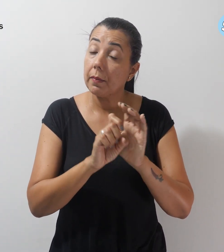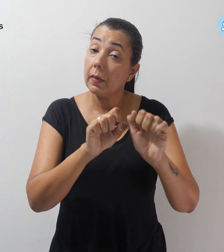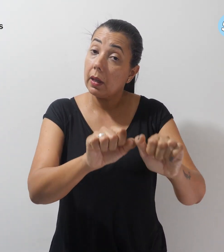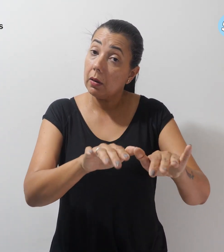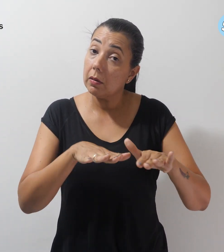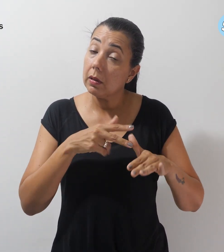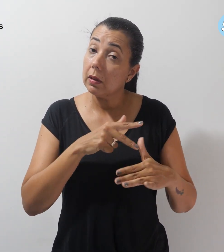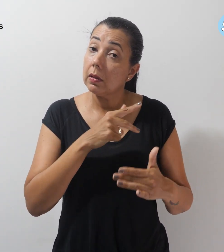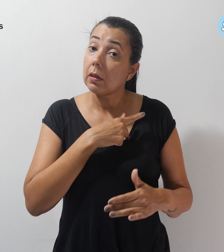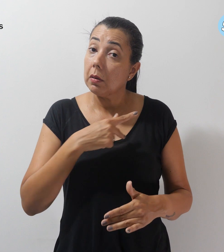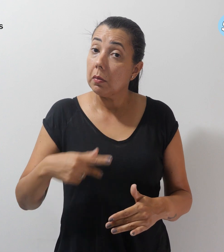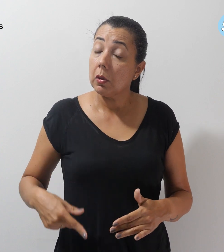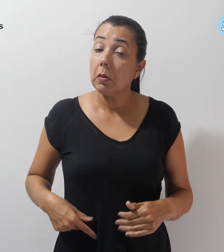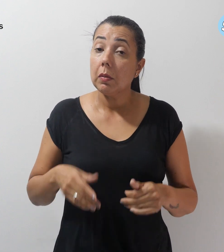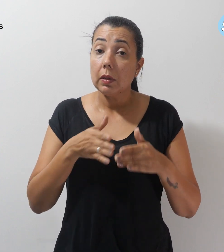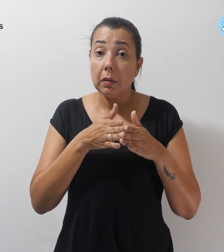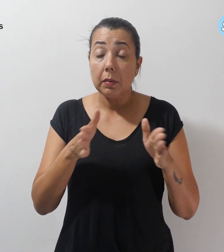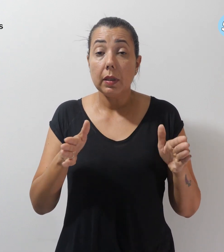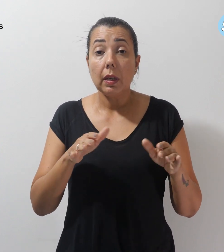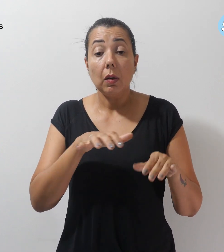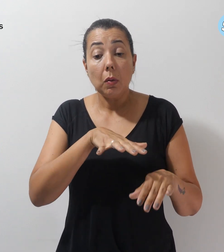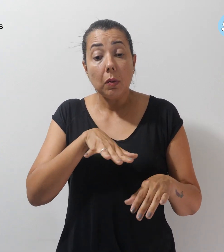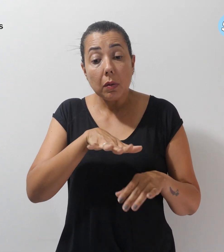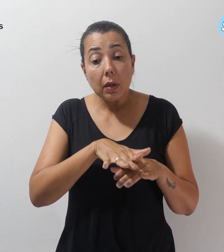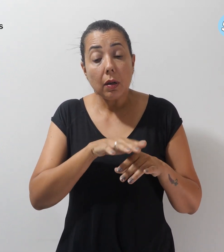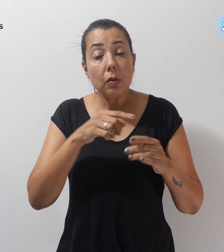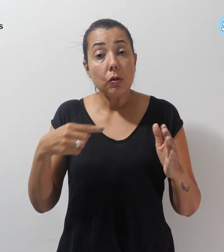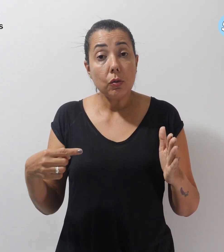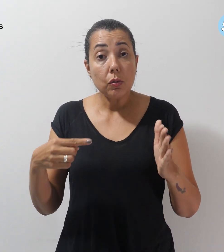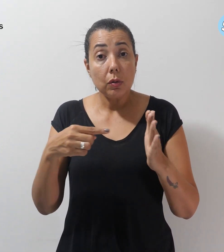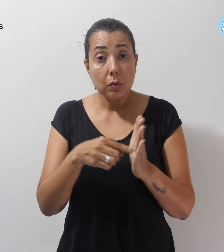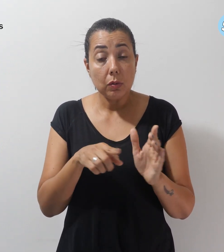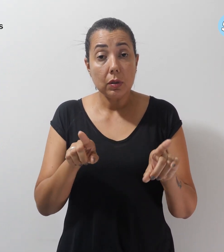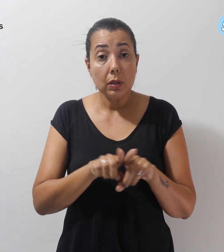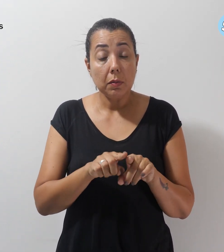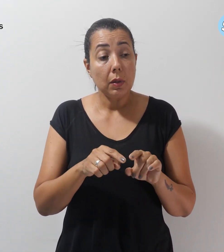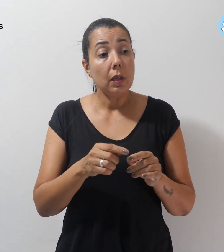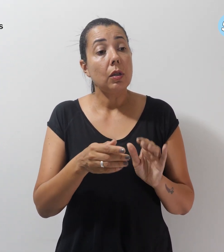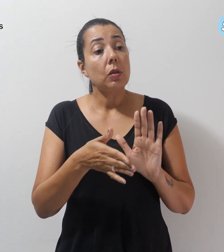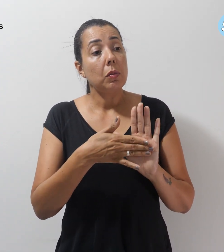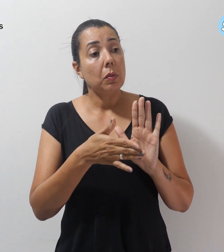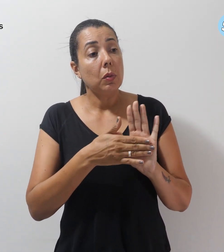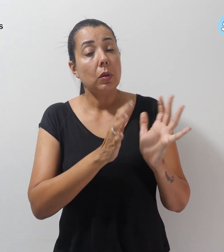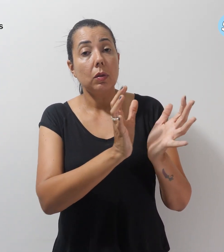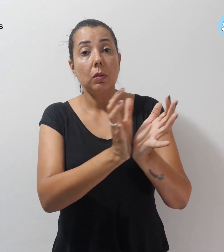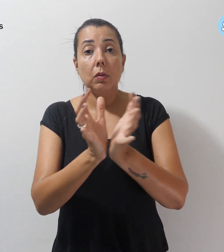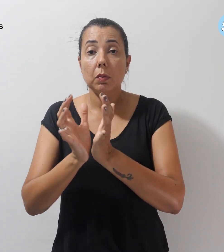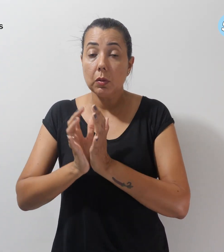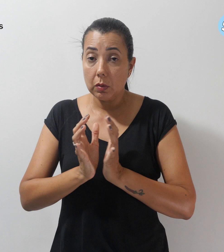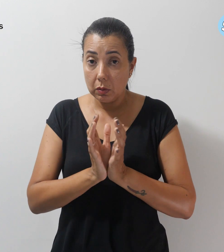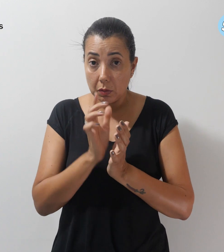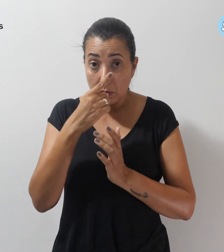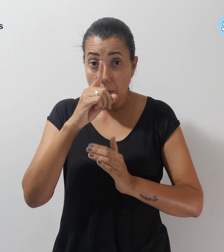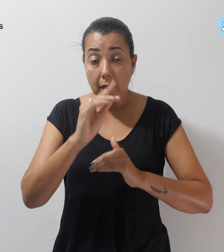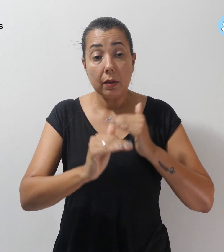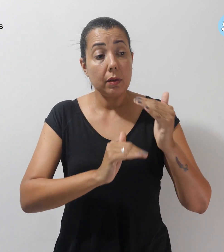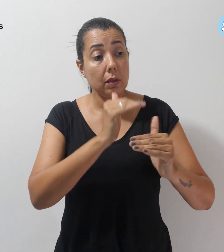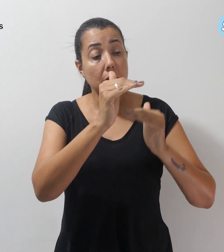pública abrirá um espaço de denúncia e de proposição coletiva para o desenvolvimento de